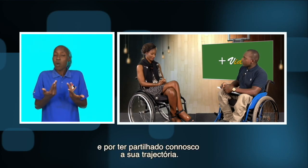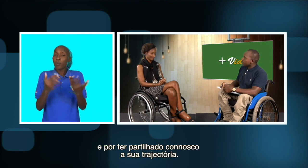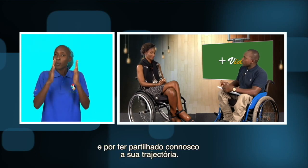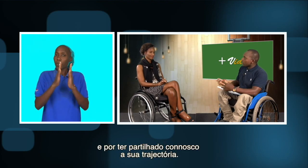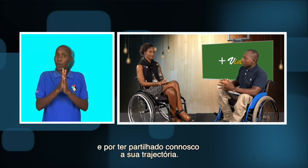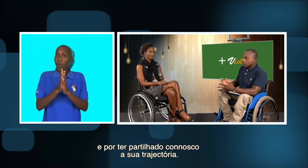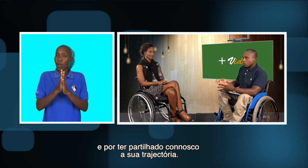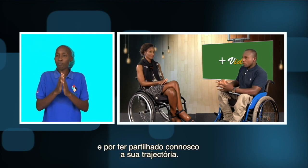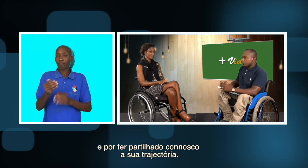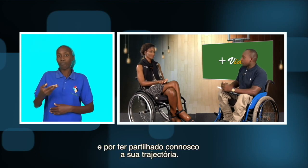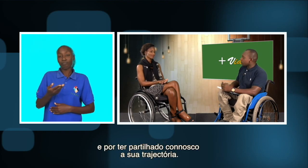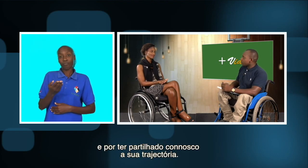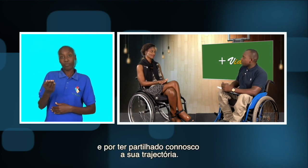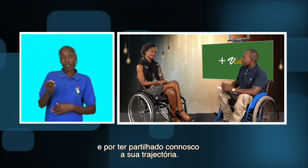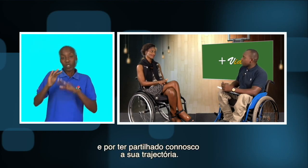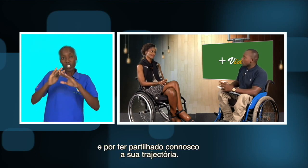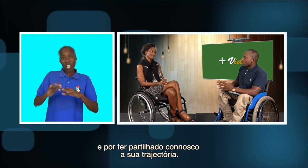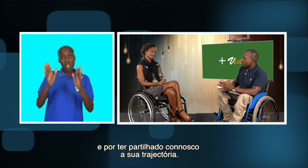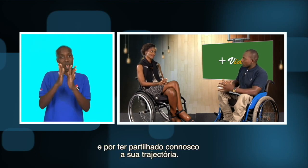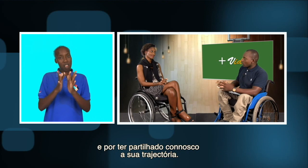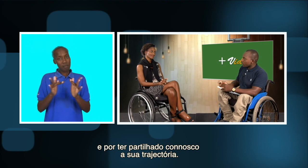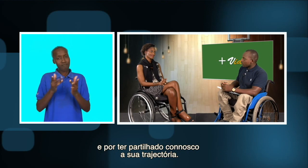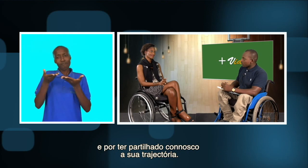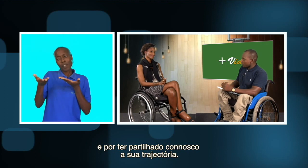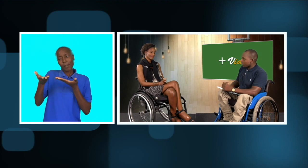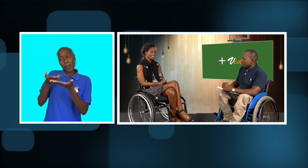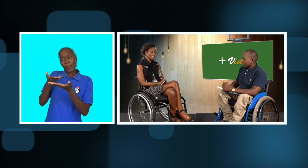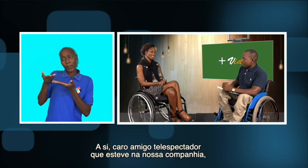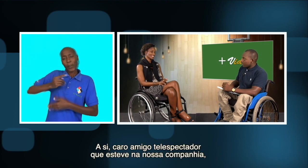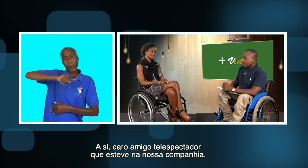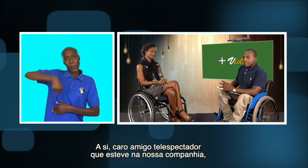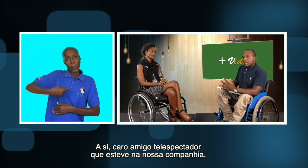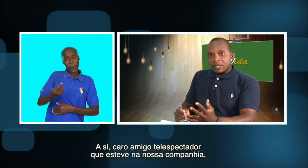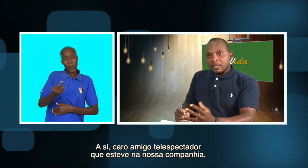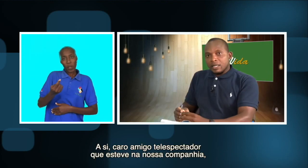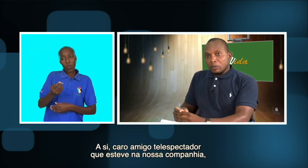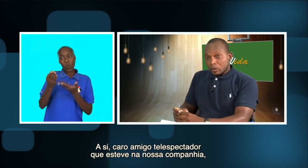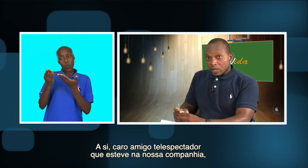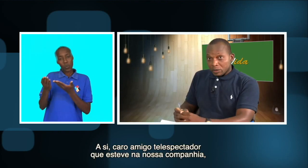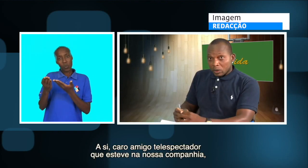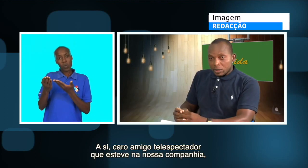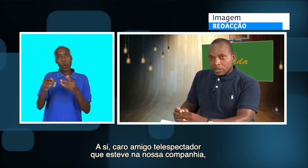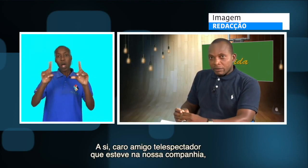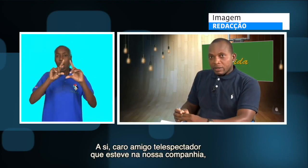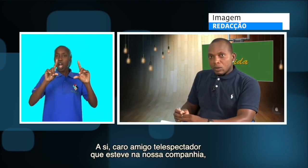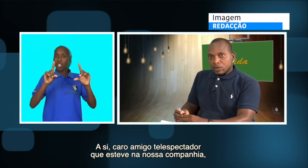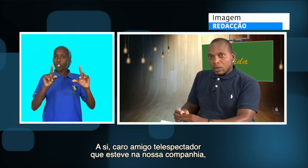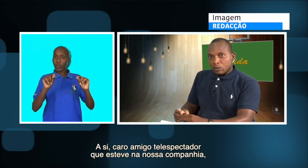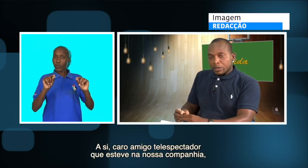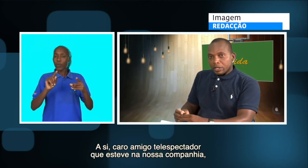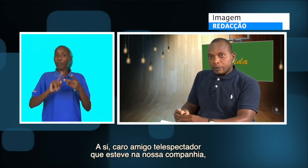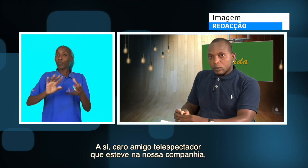E ter partilhado conosco a sua trajetória. é? Sim. Assim, caro amigo, pelo esperador que esteve na